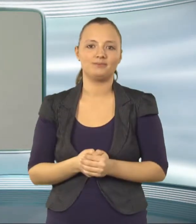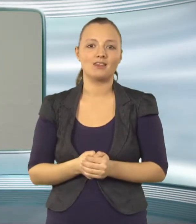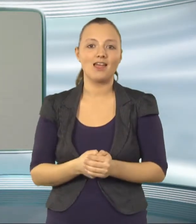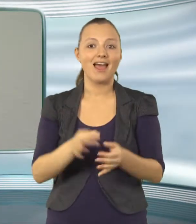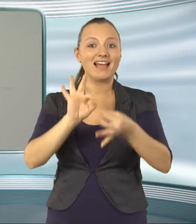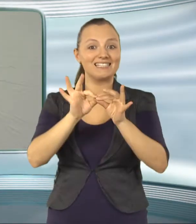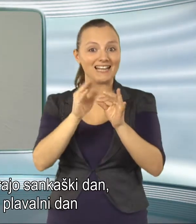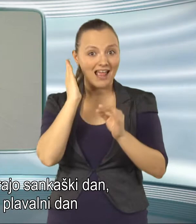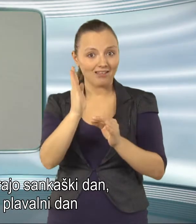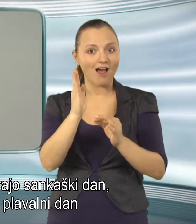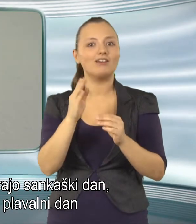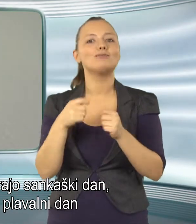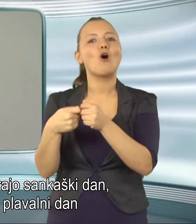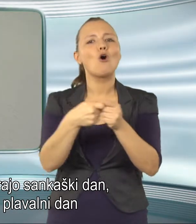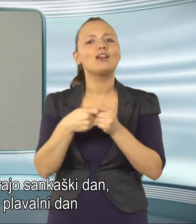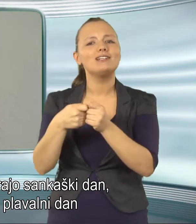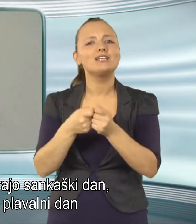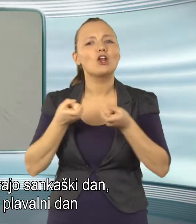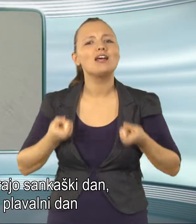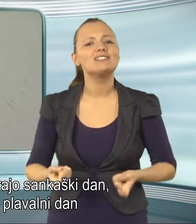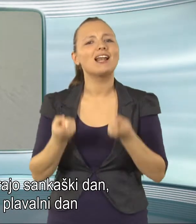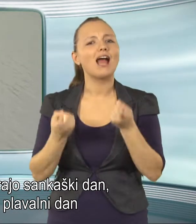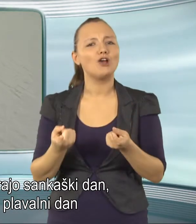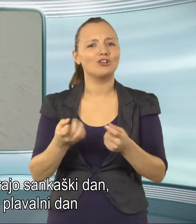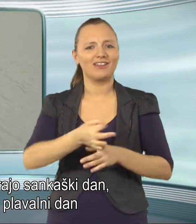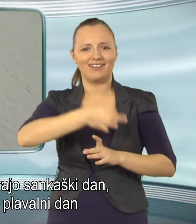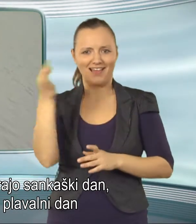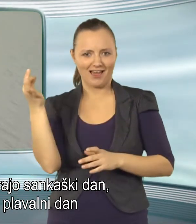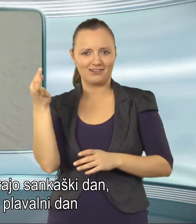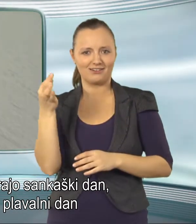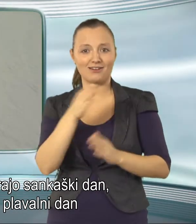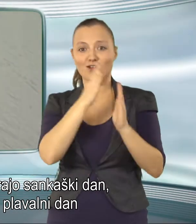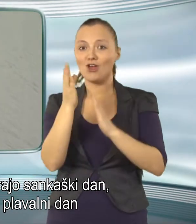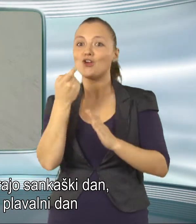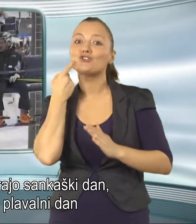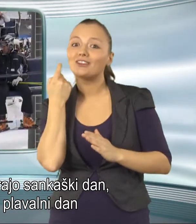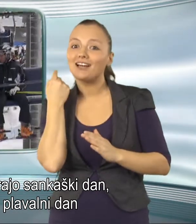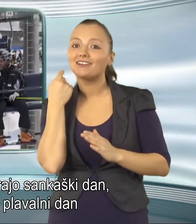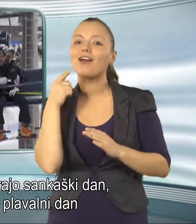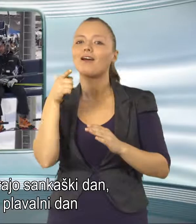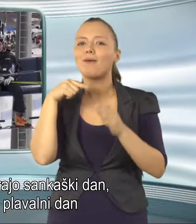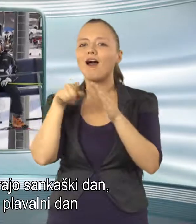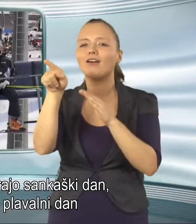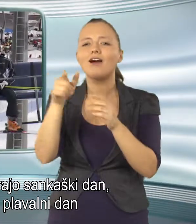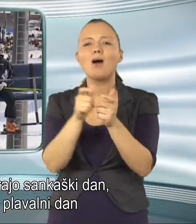V sredo organizirajo Sankaški dan, v četrtek pa plavalni dan na bazenu Radovljica.